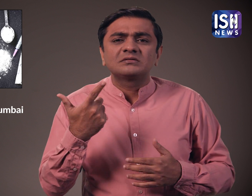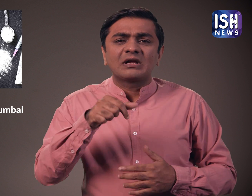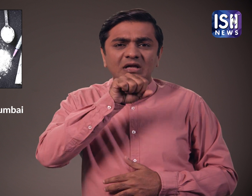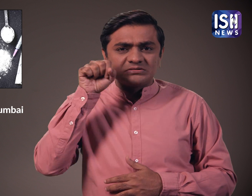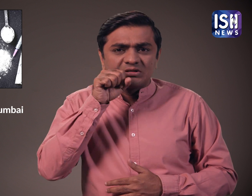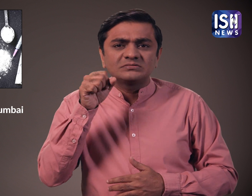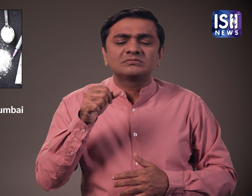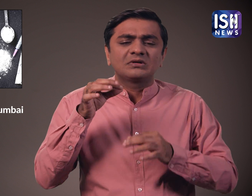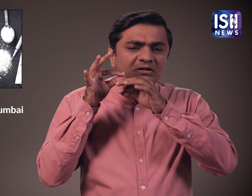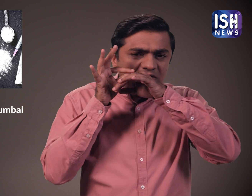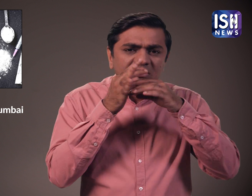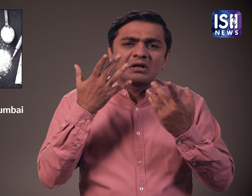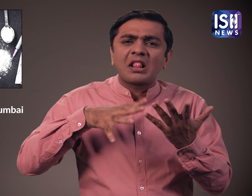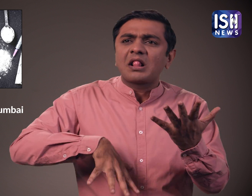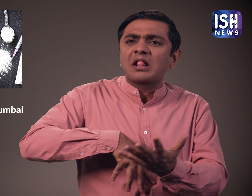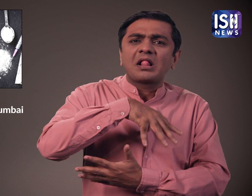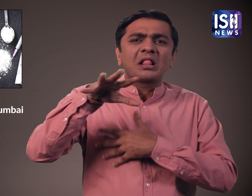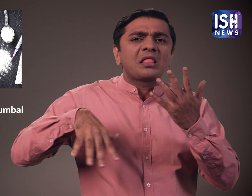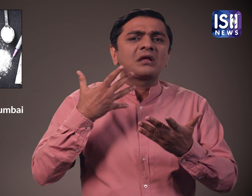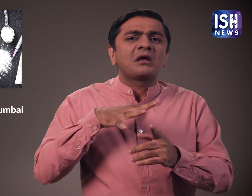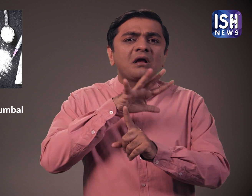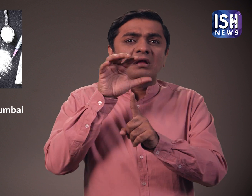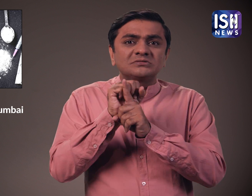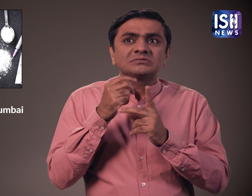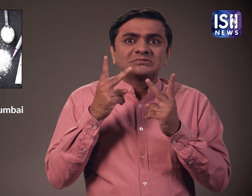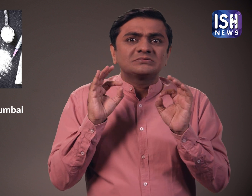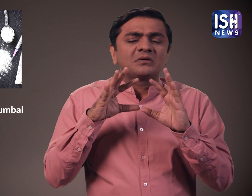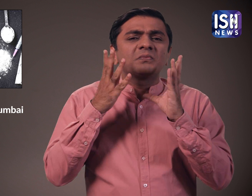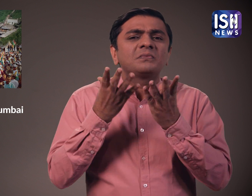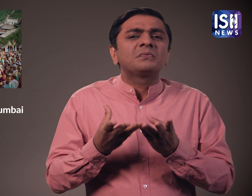में मास और नशिले पदातों की तसकरी को बढ़ावा मिलेगा।